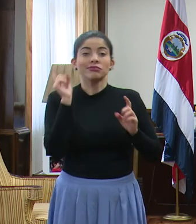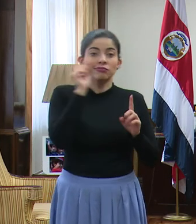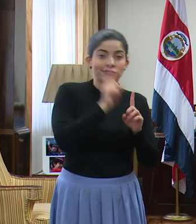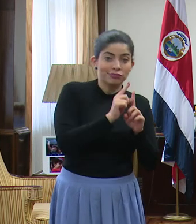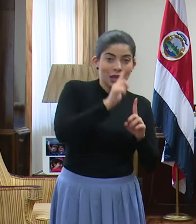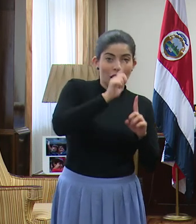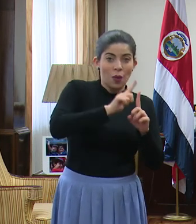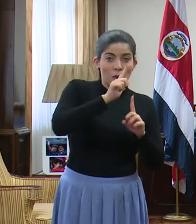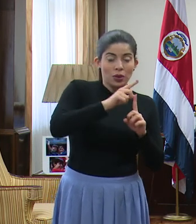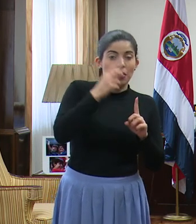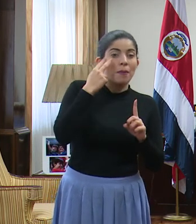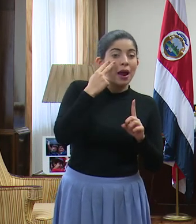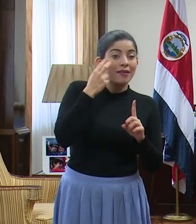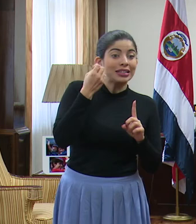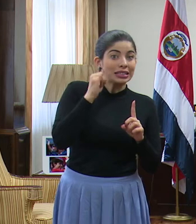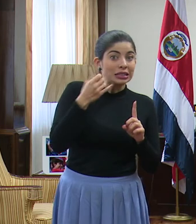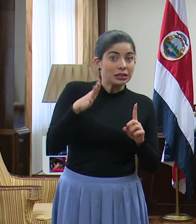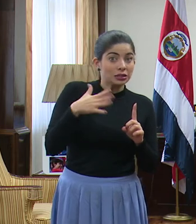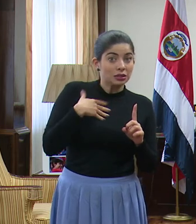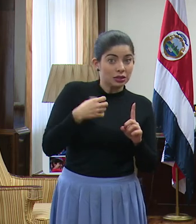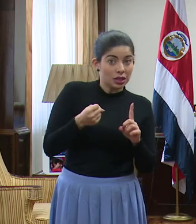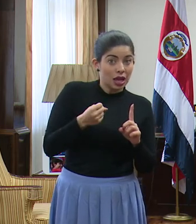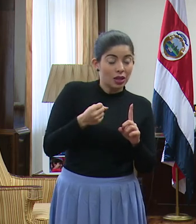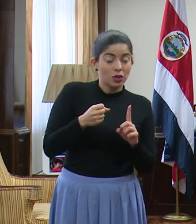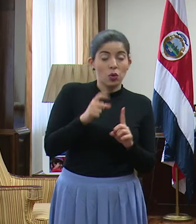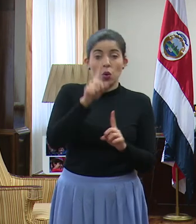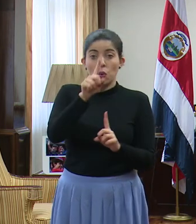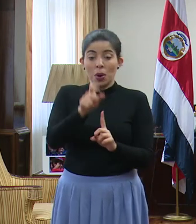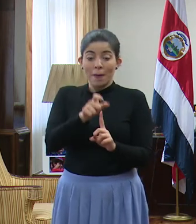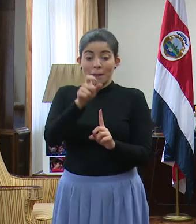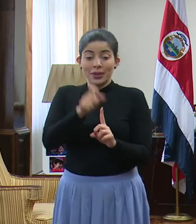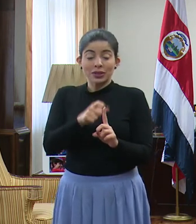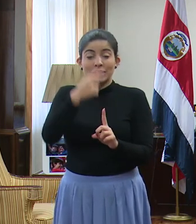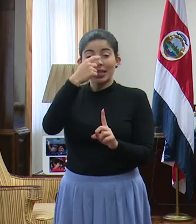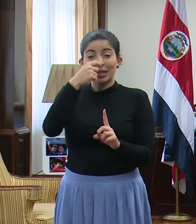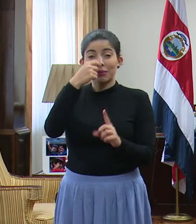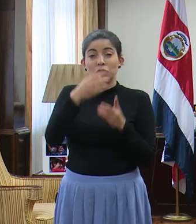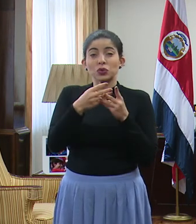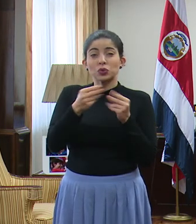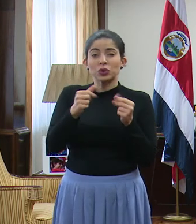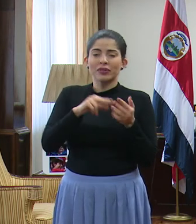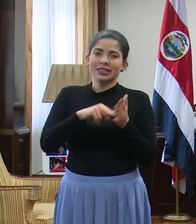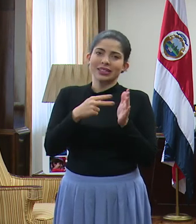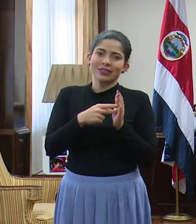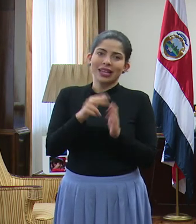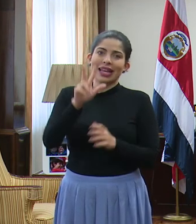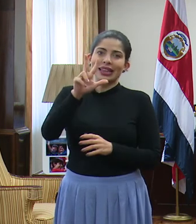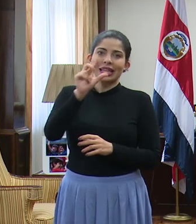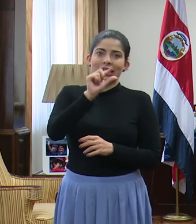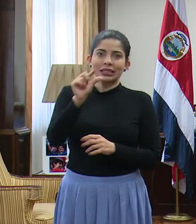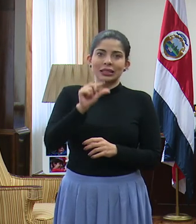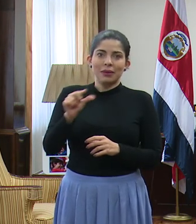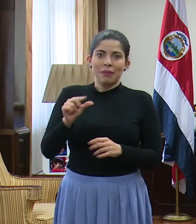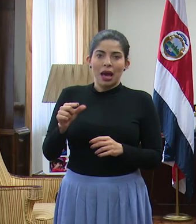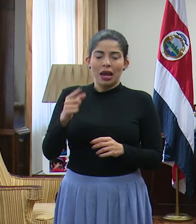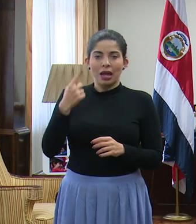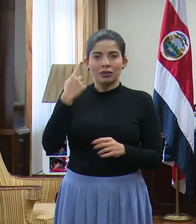confirman efectivamente que está sano, para una persona con una gripe leve, estamos hablando de tres semanas de evolución.